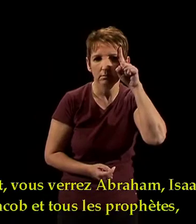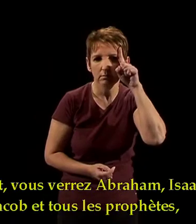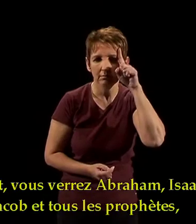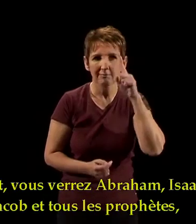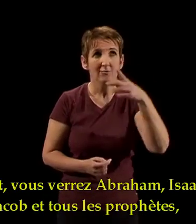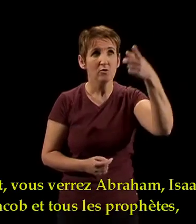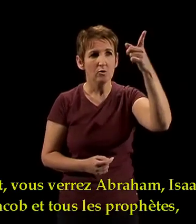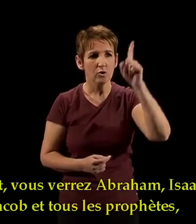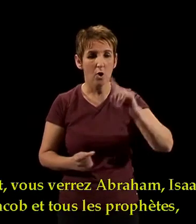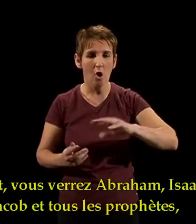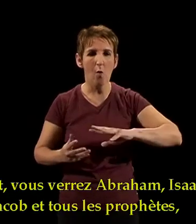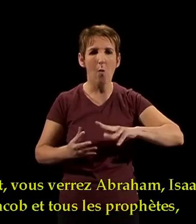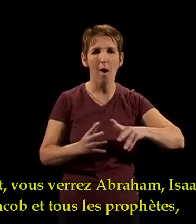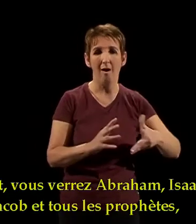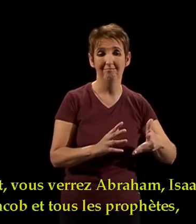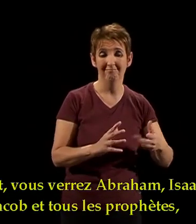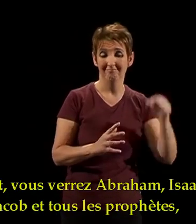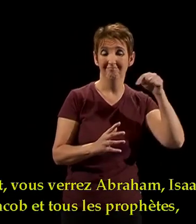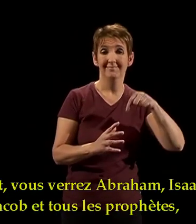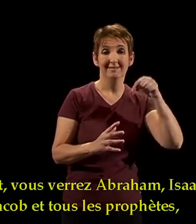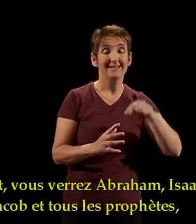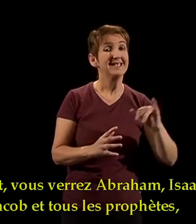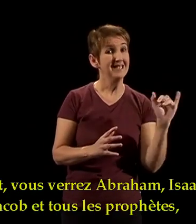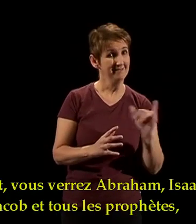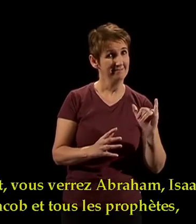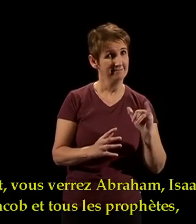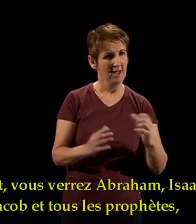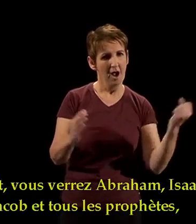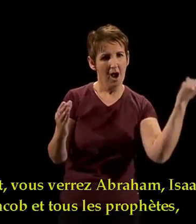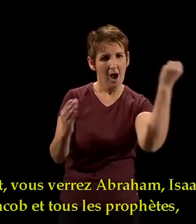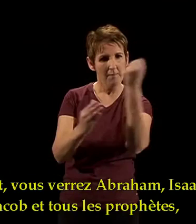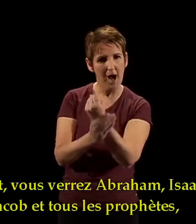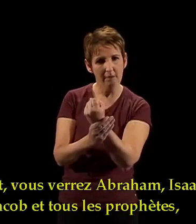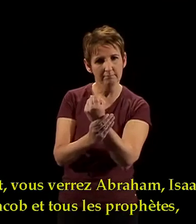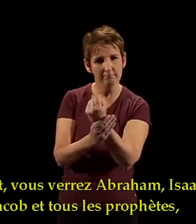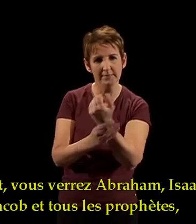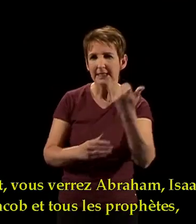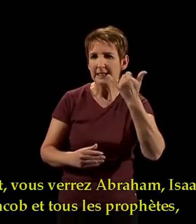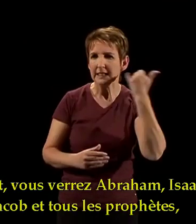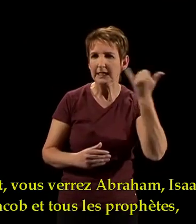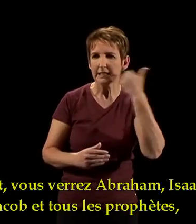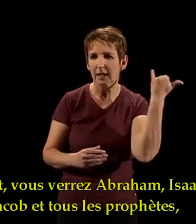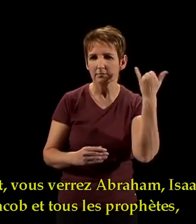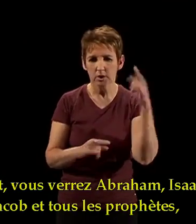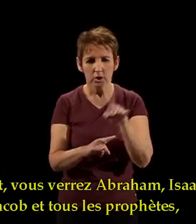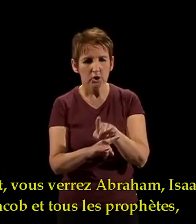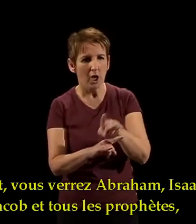En effet, vous verrez Abraham, Isaac et Jacob et tous les prophètes